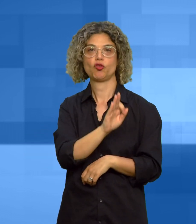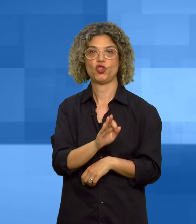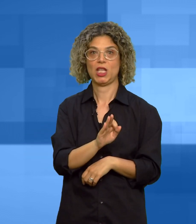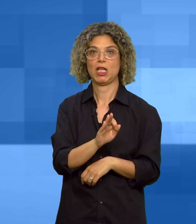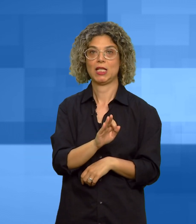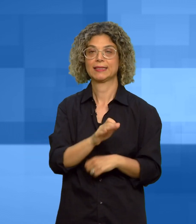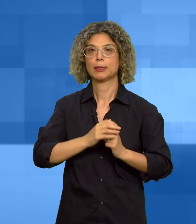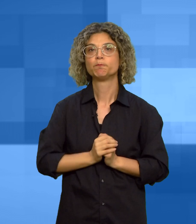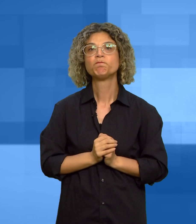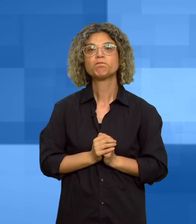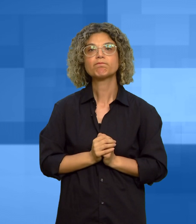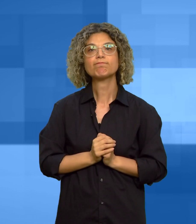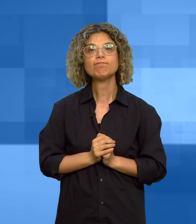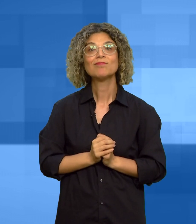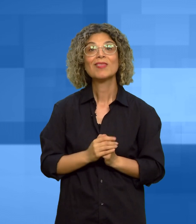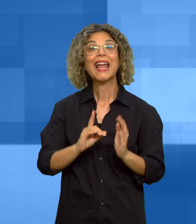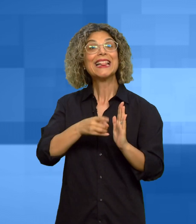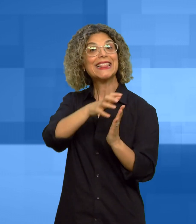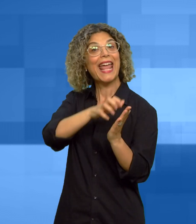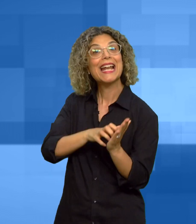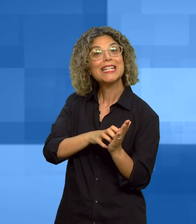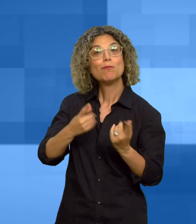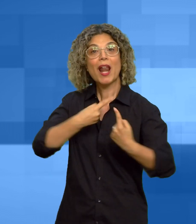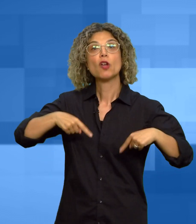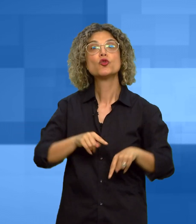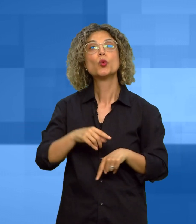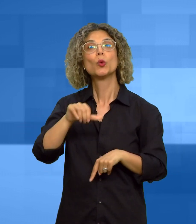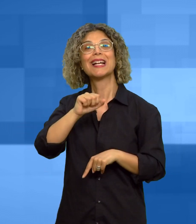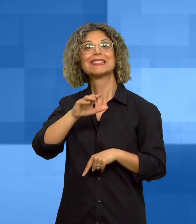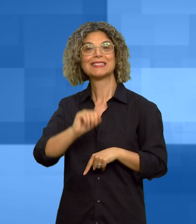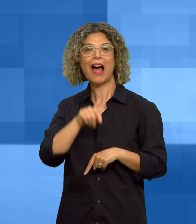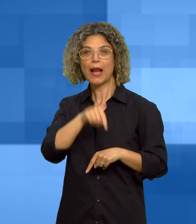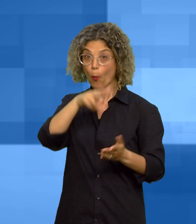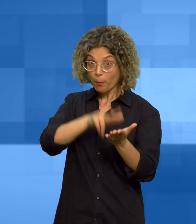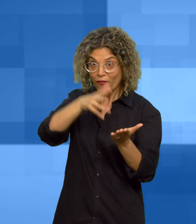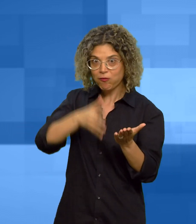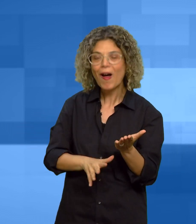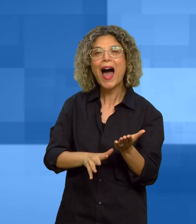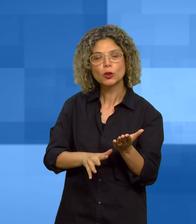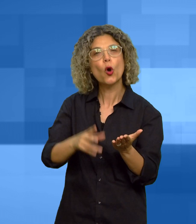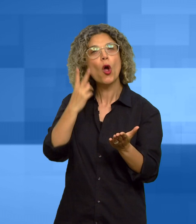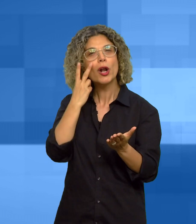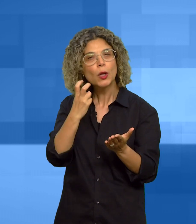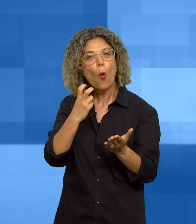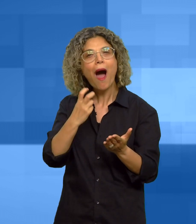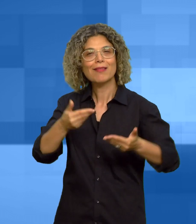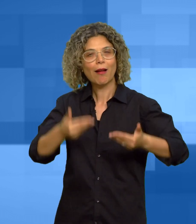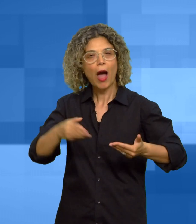La delibera della giunta sanna con esito positivo sulla creazione del campo da